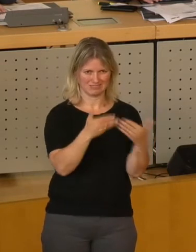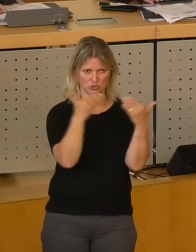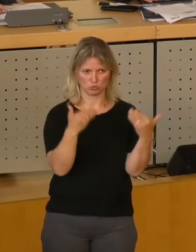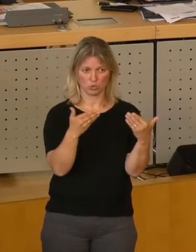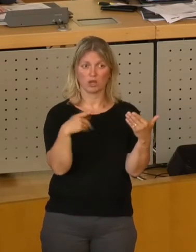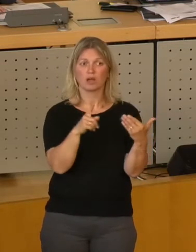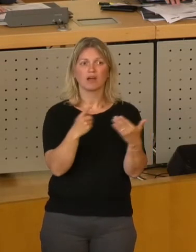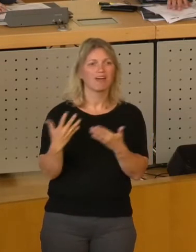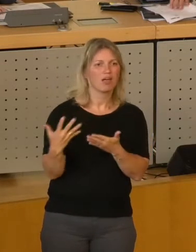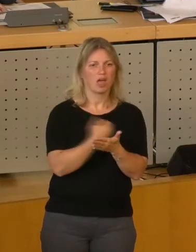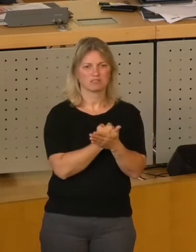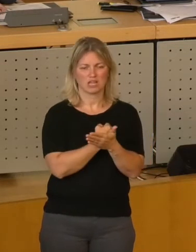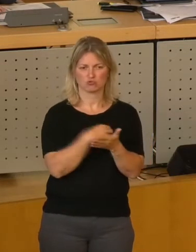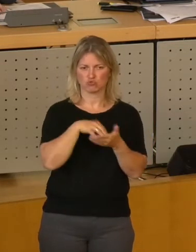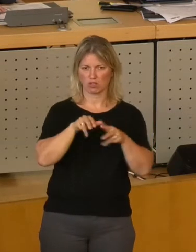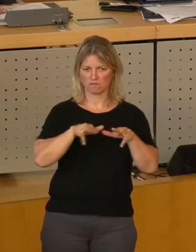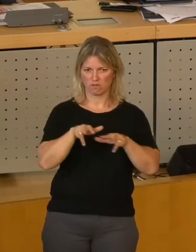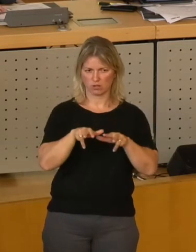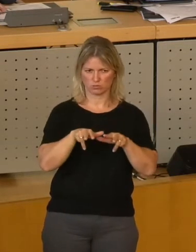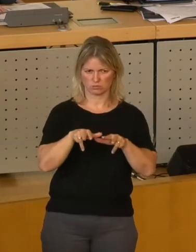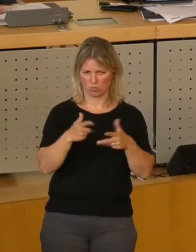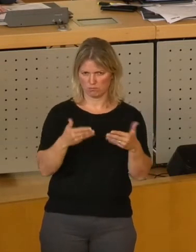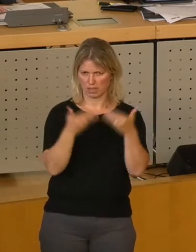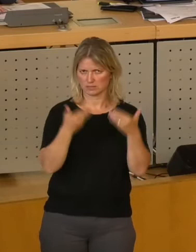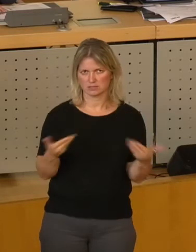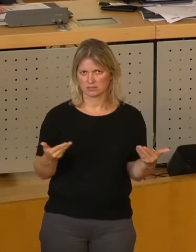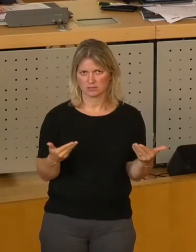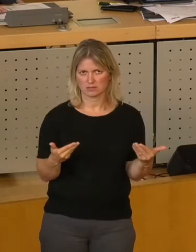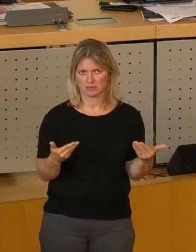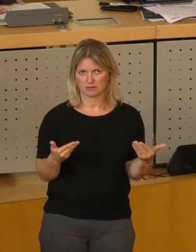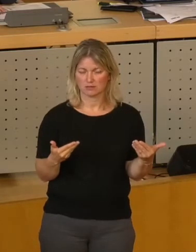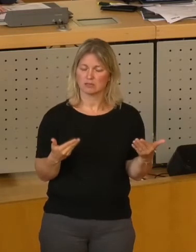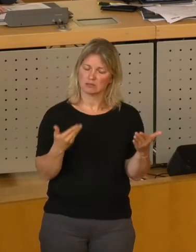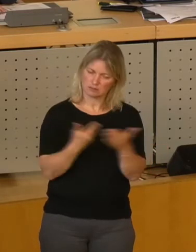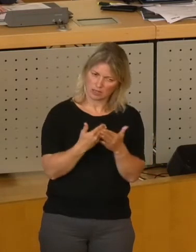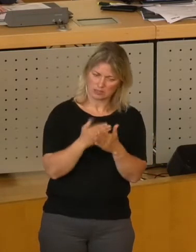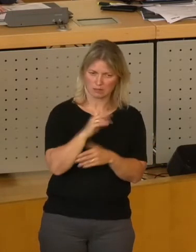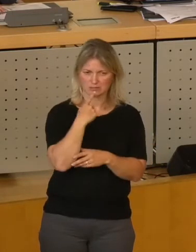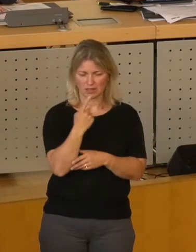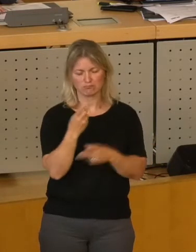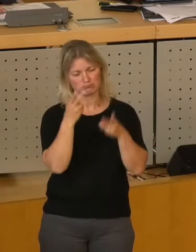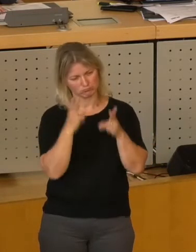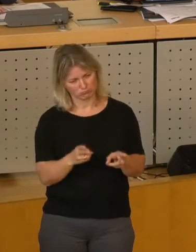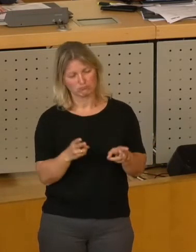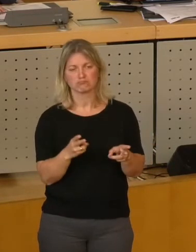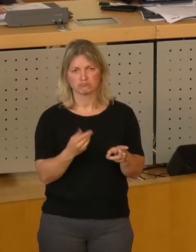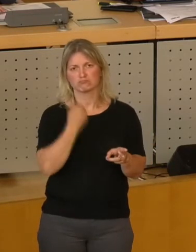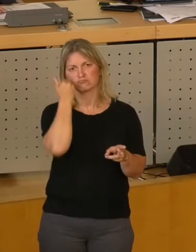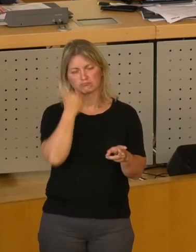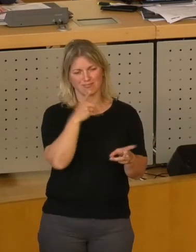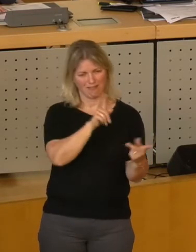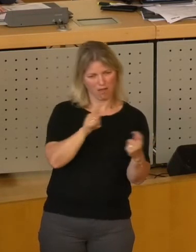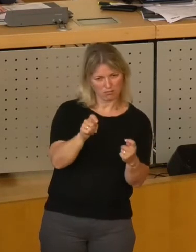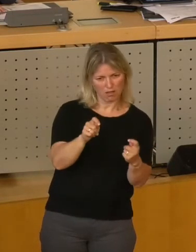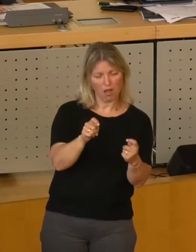effizienten Stadtverwaltung. Und da ist es durchaus richtig, hier Begrenzungen im Sinne des Antrags